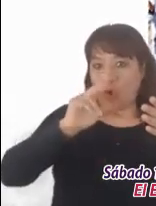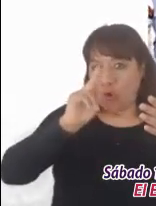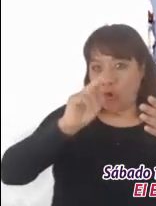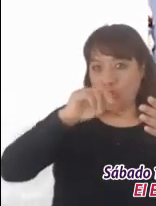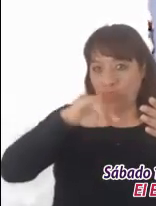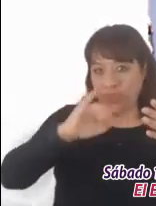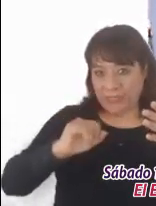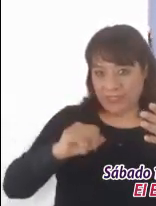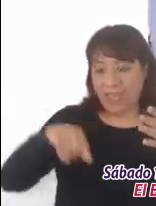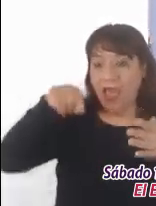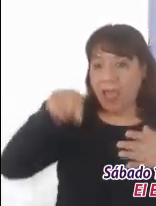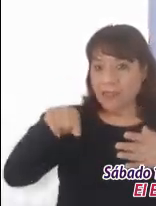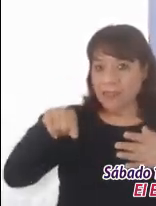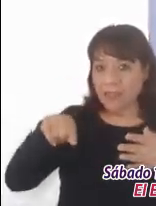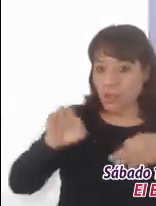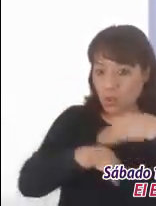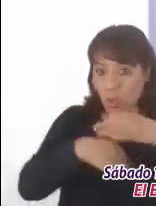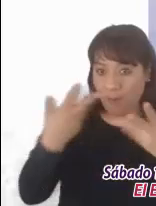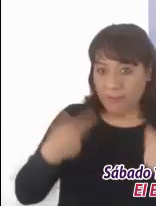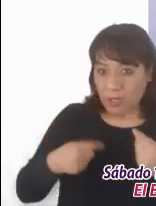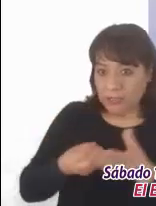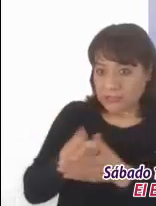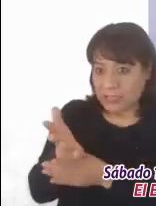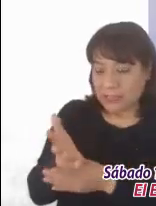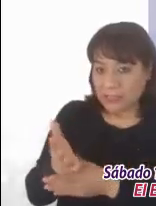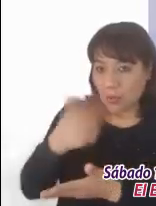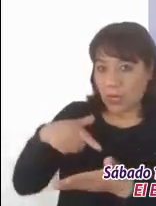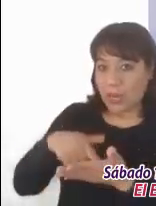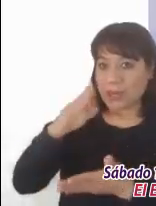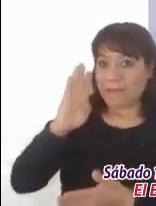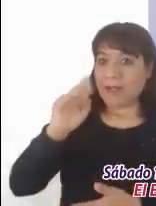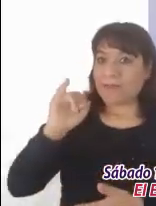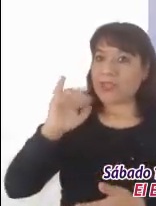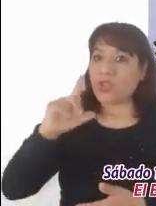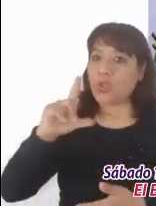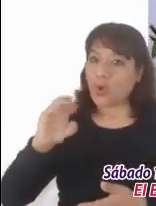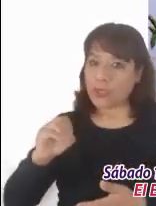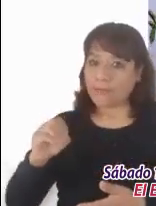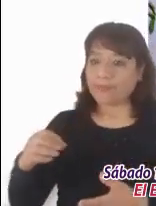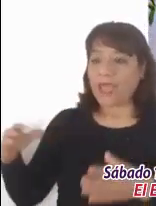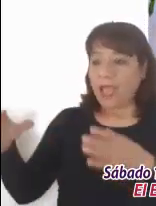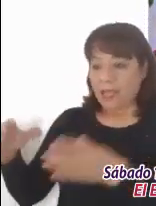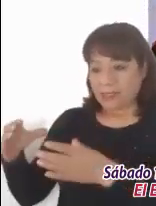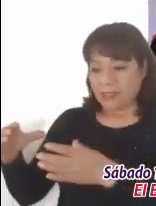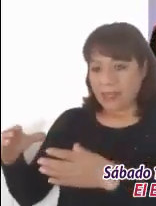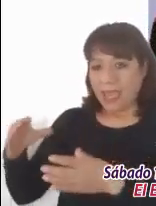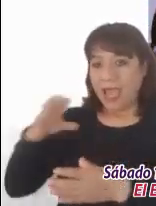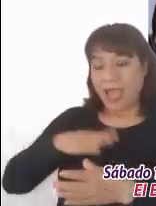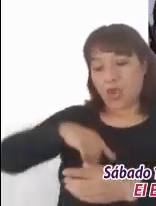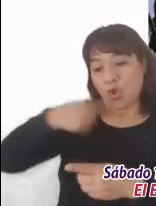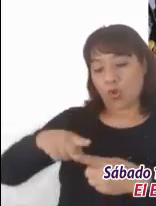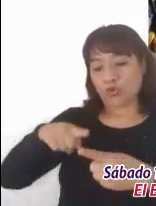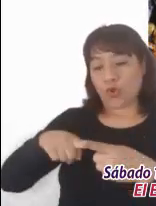sus hermanos durante el destierro en Babilonia. Después del destierro en Babilonia, Jeconías engendró a Salatiel.